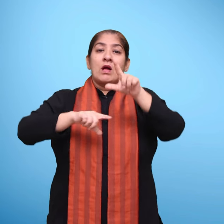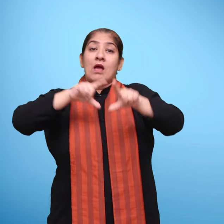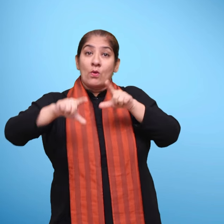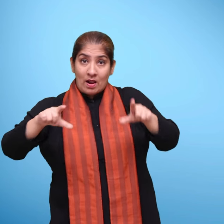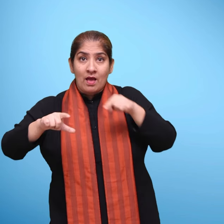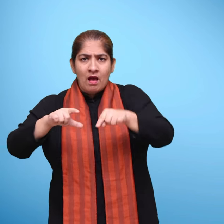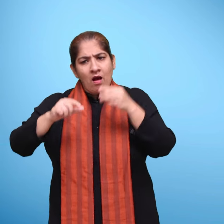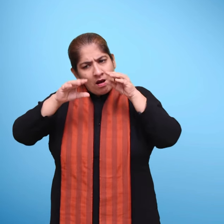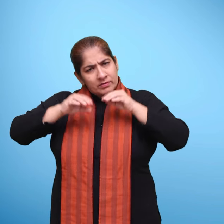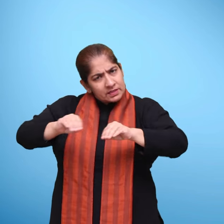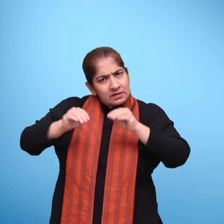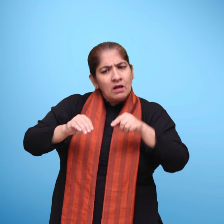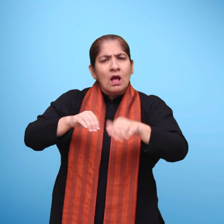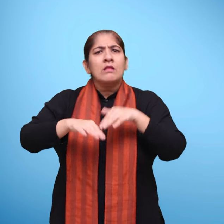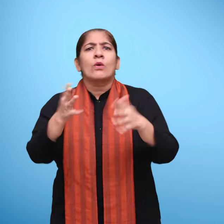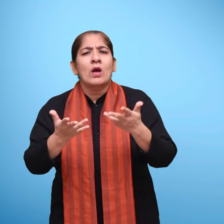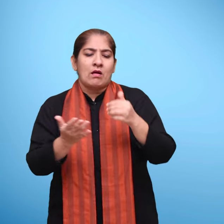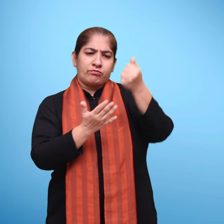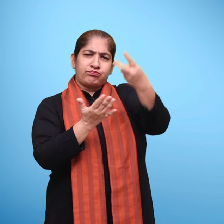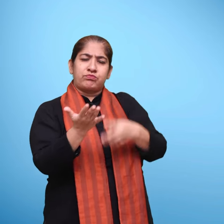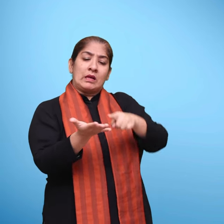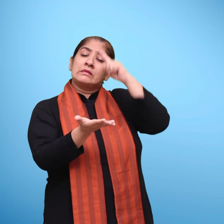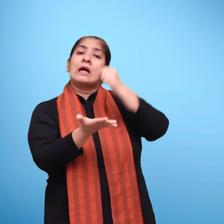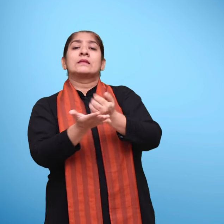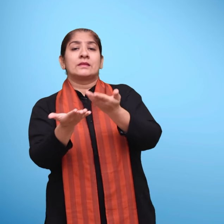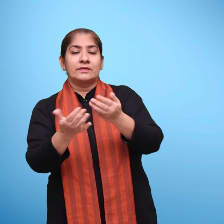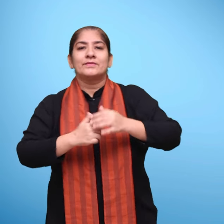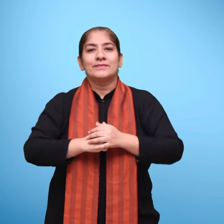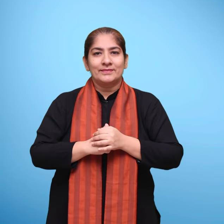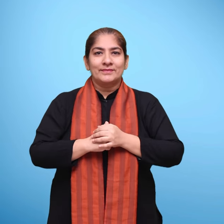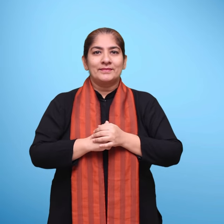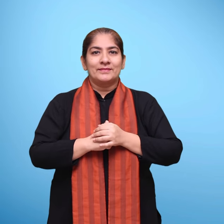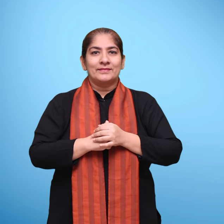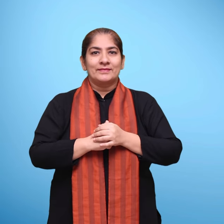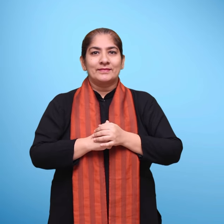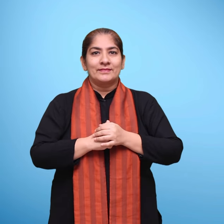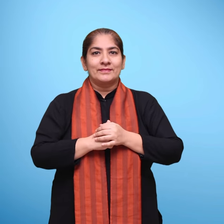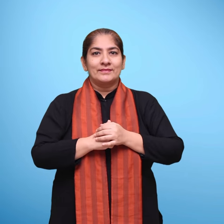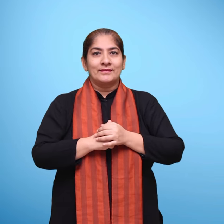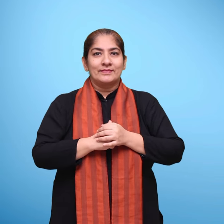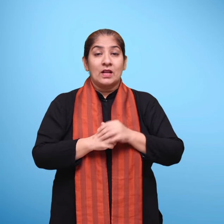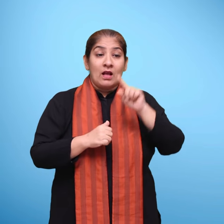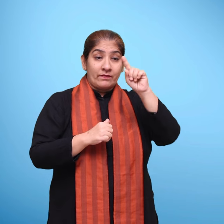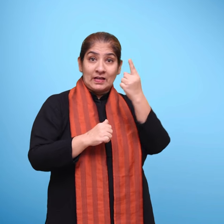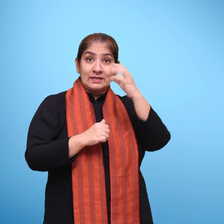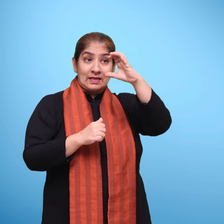में भाषा के संदर्भ में निमनलिखित पाठ चर्या लक्ष निर्धारित किये गए है CG9